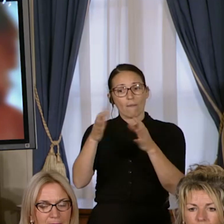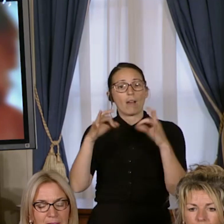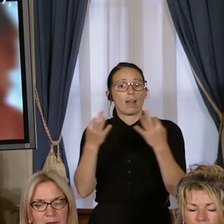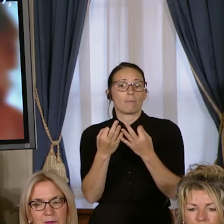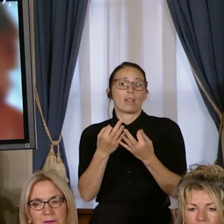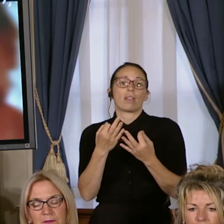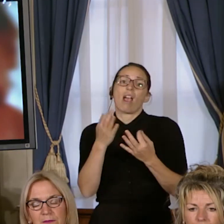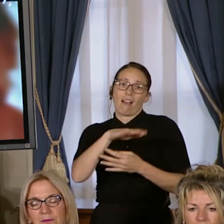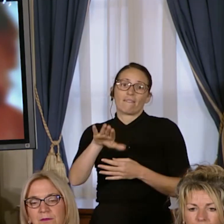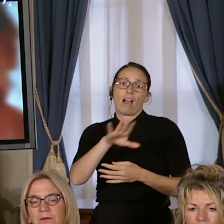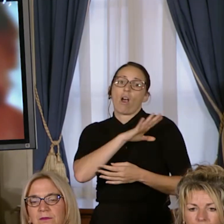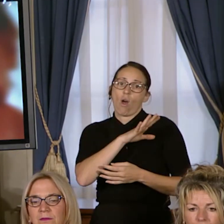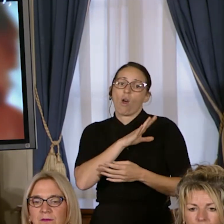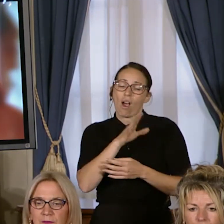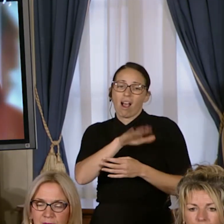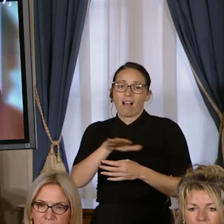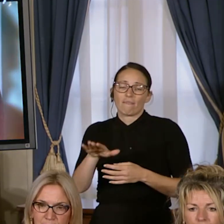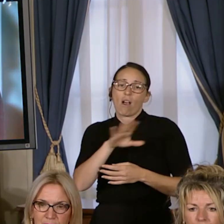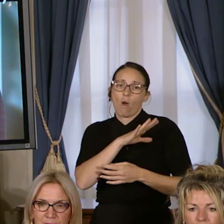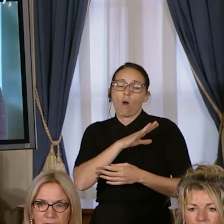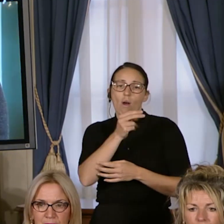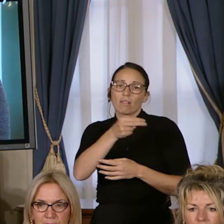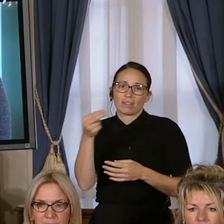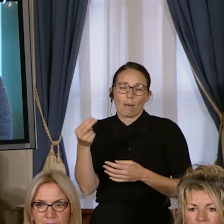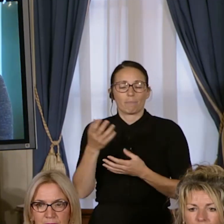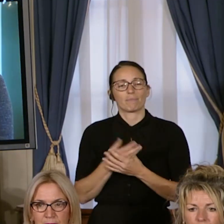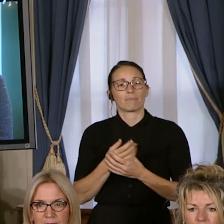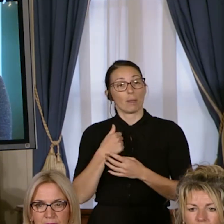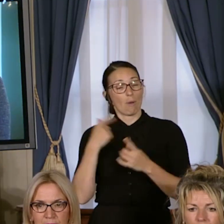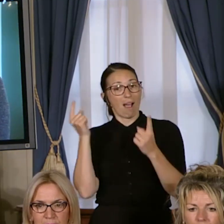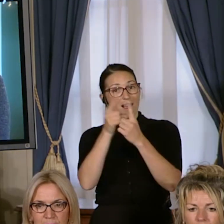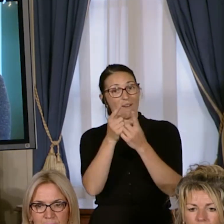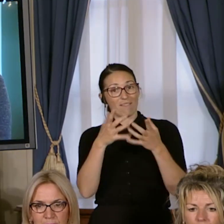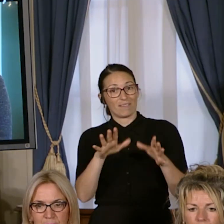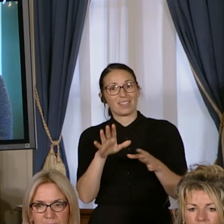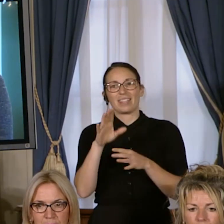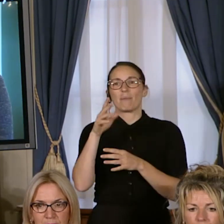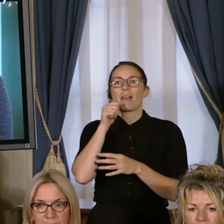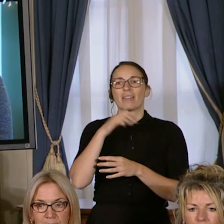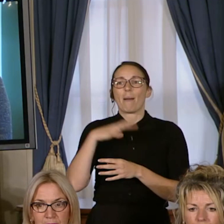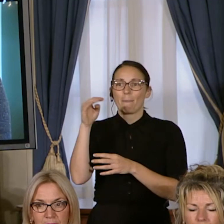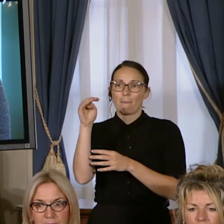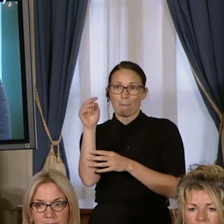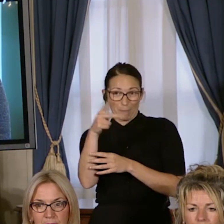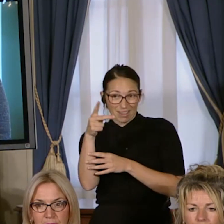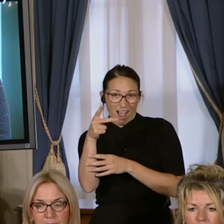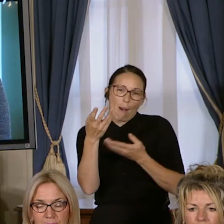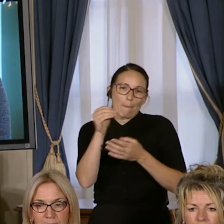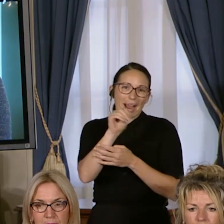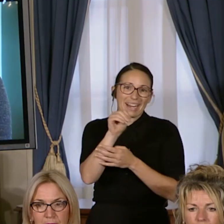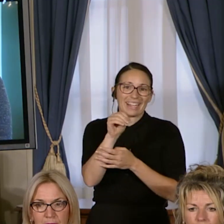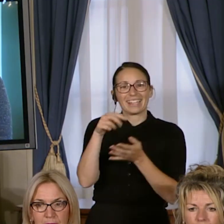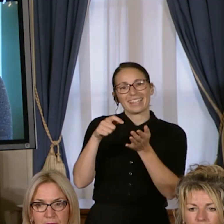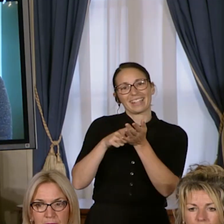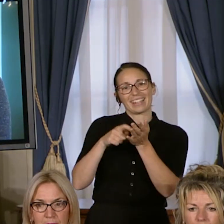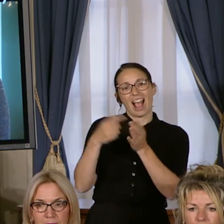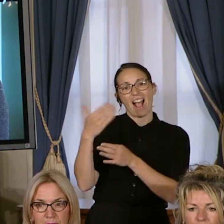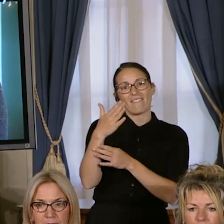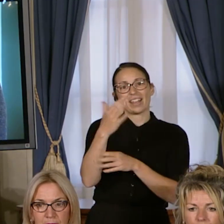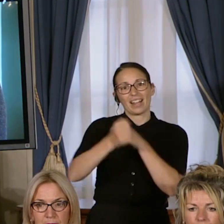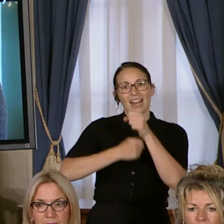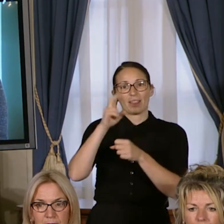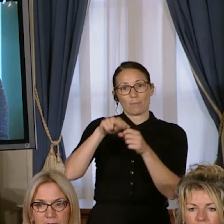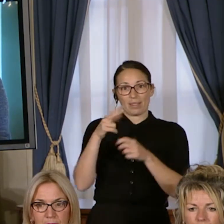avec des besoins de santé complets. J'ai rencontré Madame Picard, Marie-Lyne, en avril 2013. Son enfant